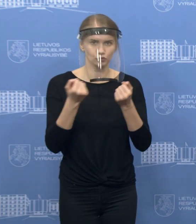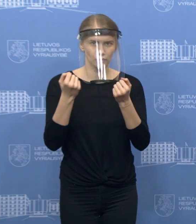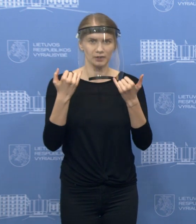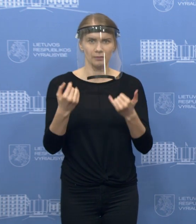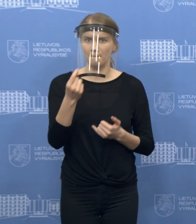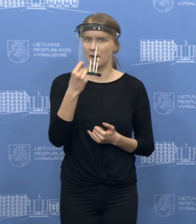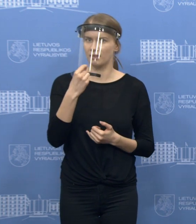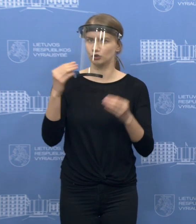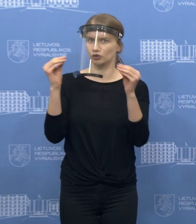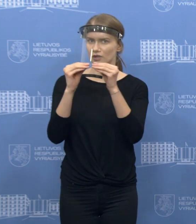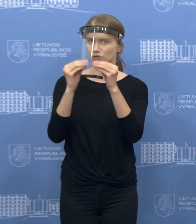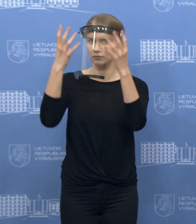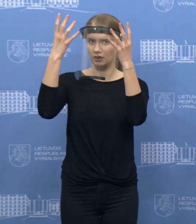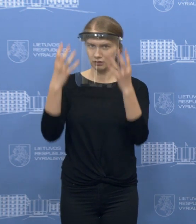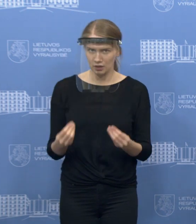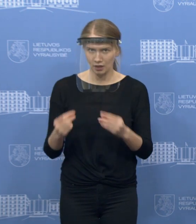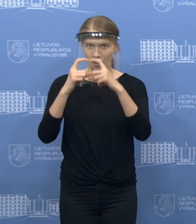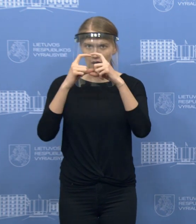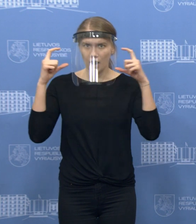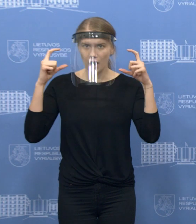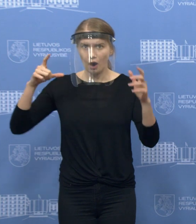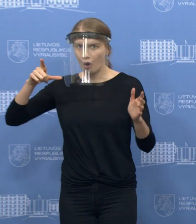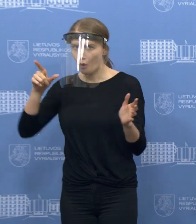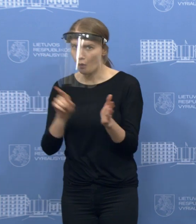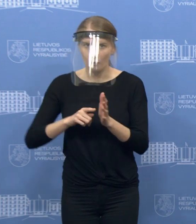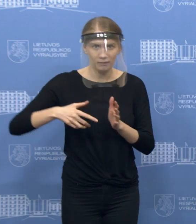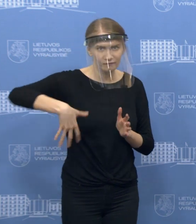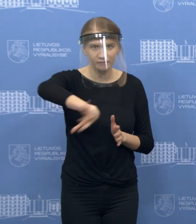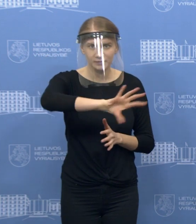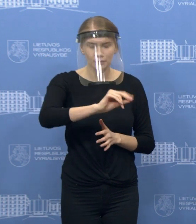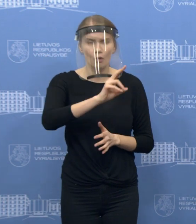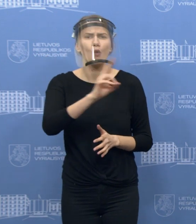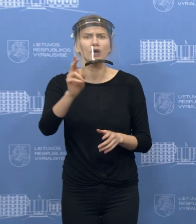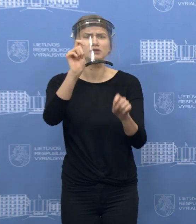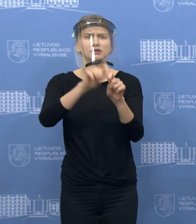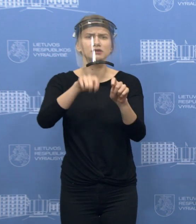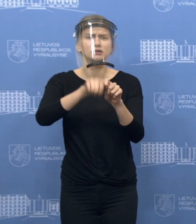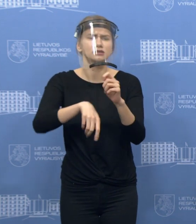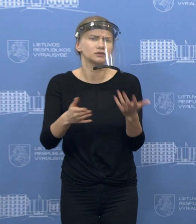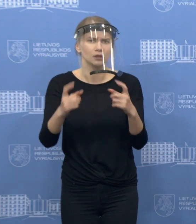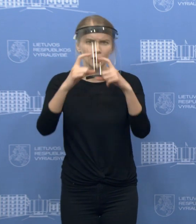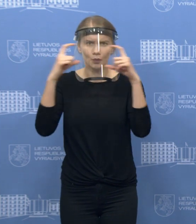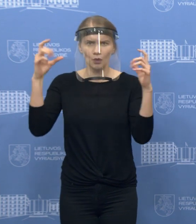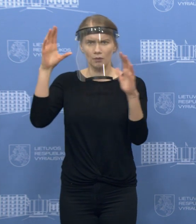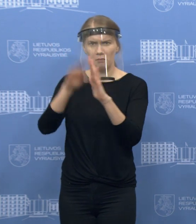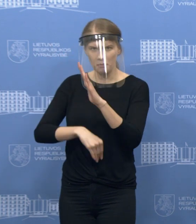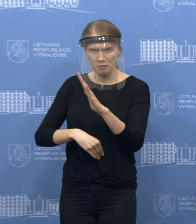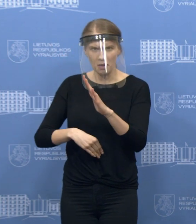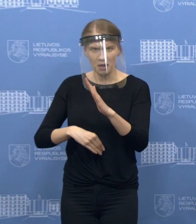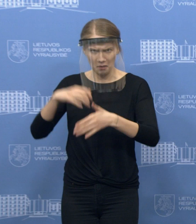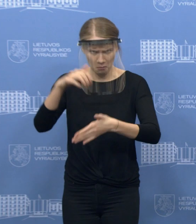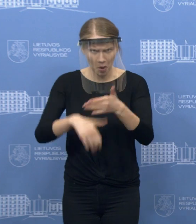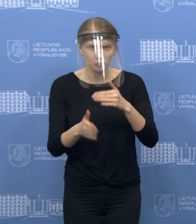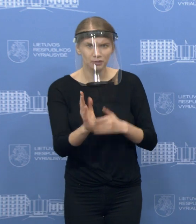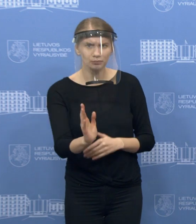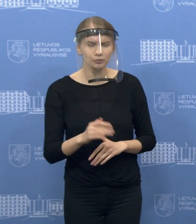nuo balandžio dešimtos dienos šitas dėvėjimas yra privalomas. Ar kas nors prižiūrės tai, ar galima kažkokia atsakomybė, jeigu ta kauka